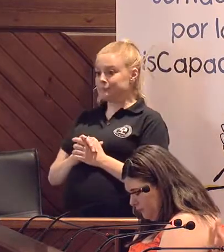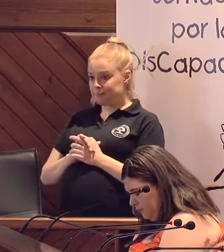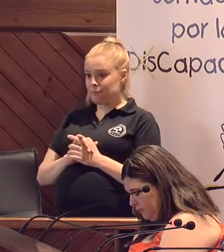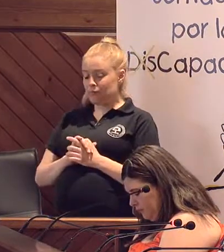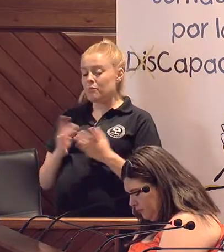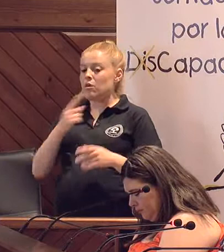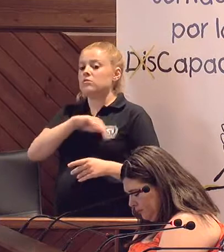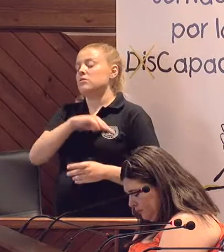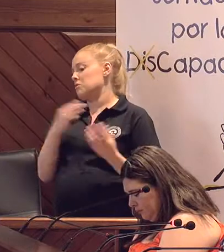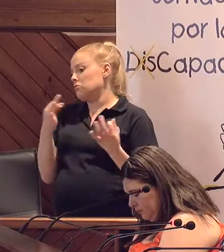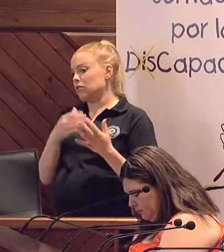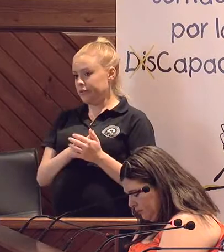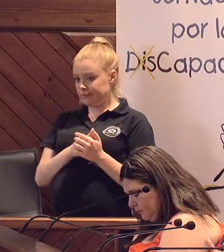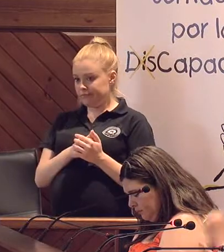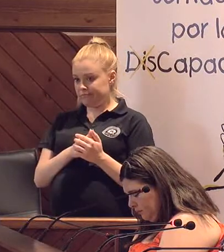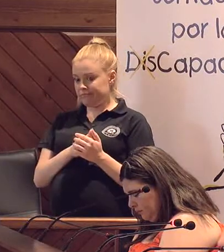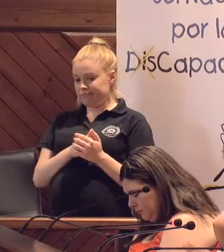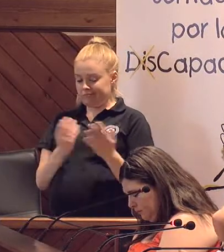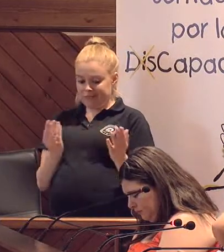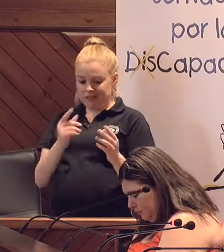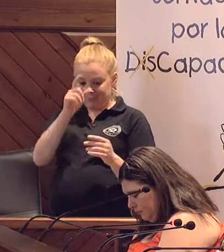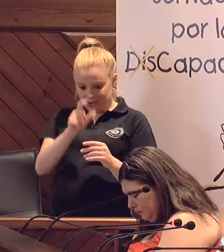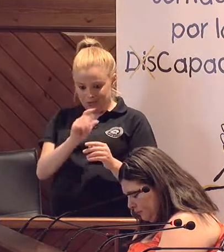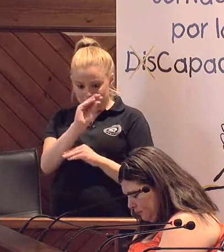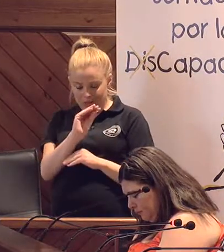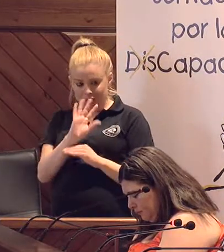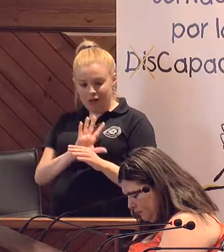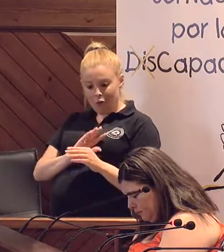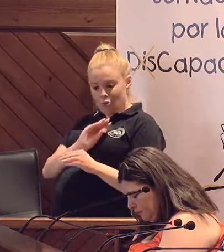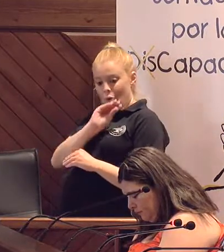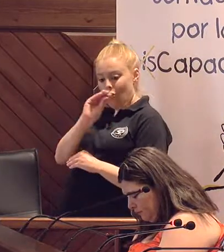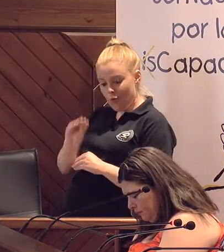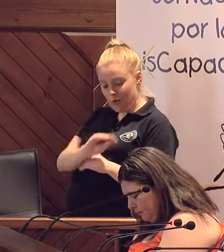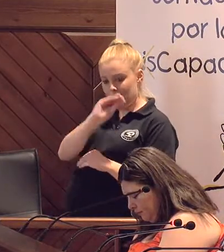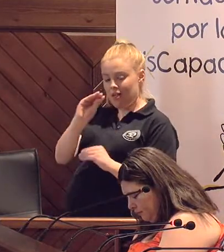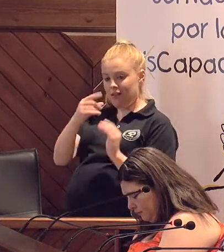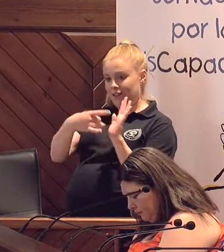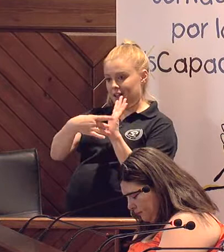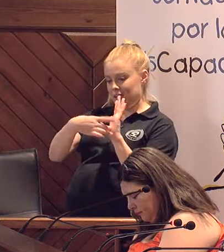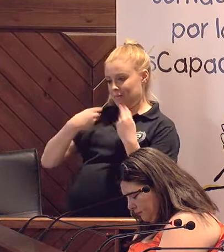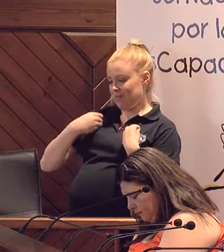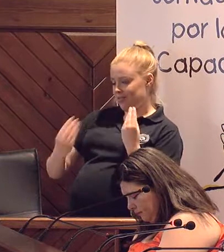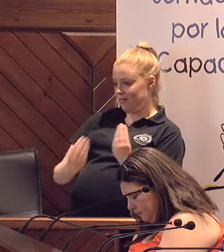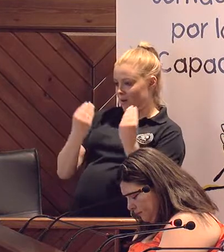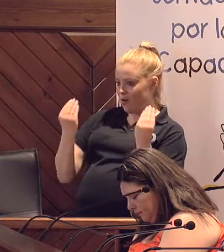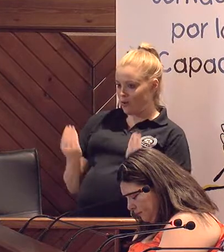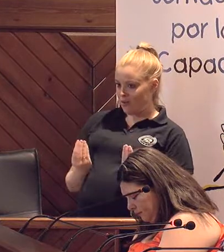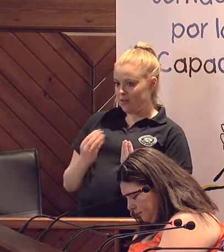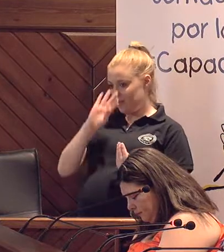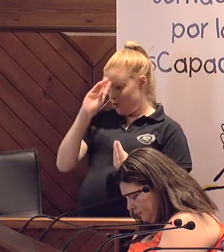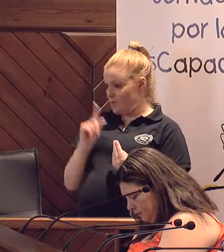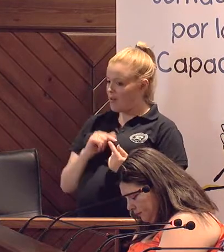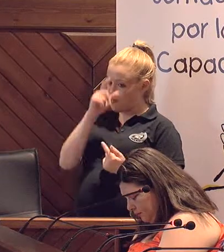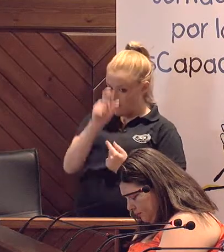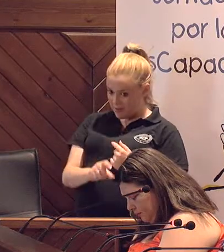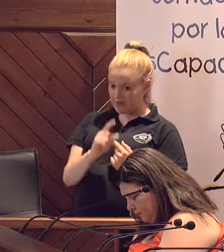Pero ¿qué hay emocionalmente de ellos? Si es que cuidando al cuidador lo que estamos dando ofreciendo es una calidad de vida a esa persona. Y que no olvidemos que